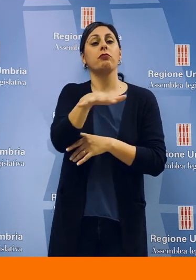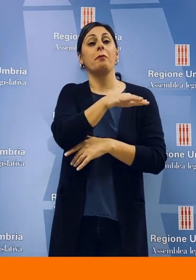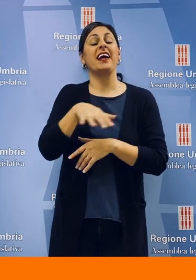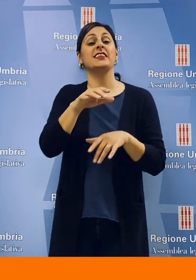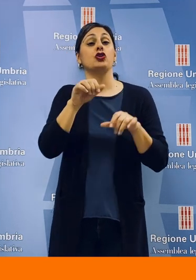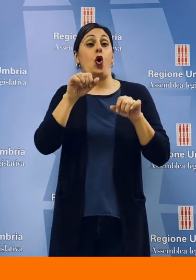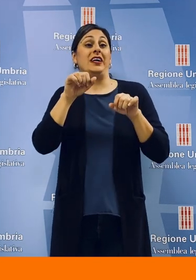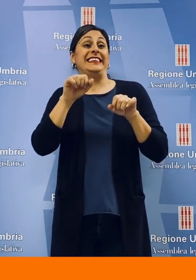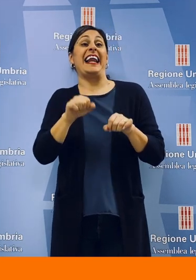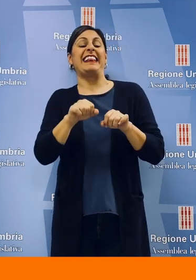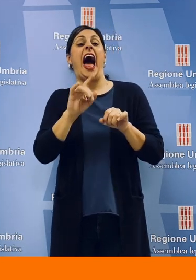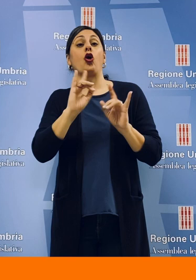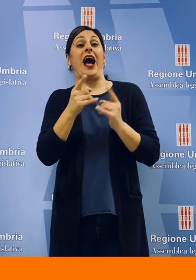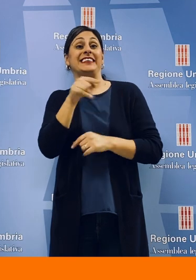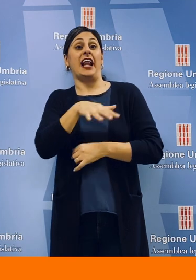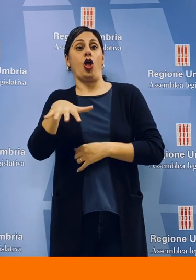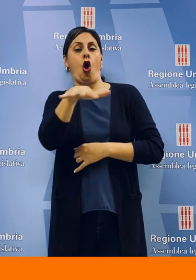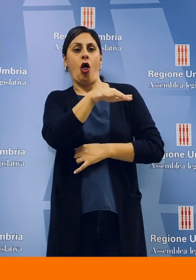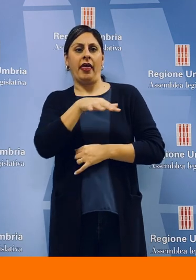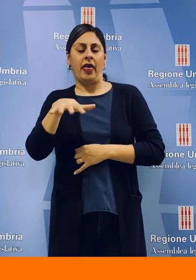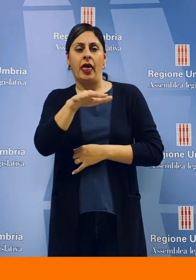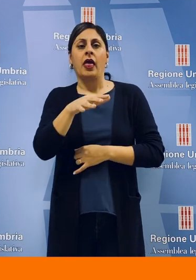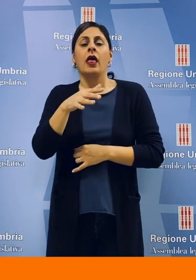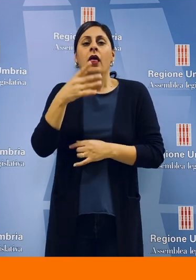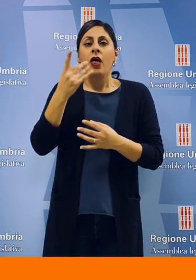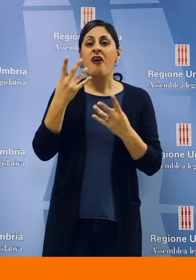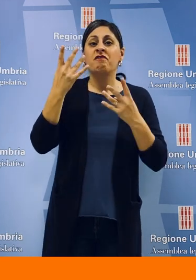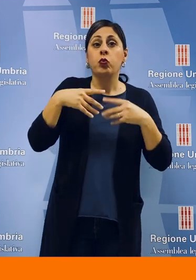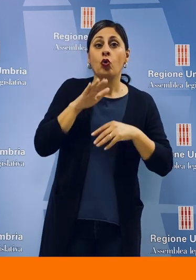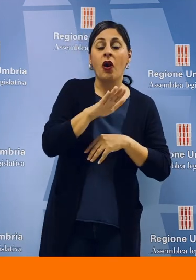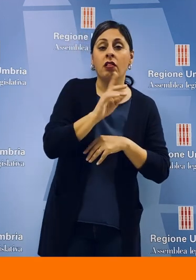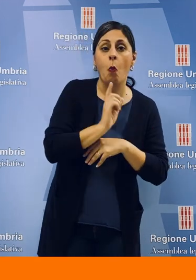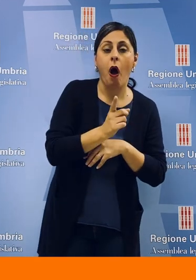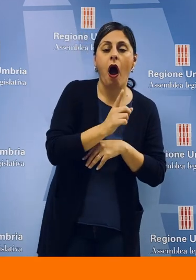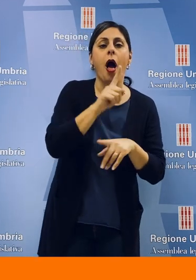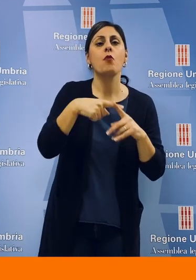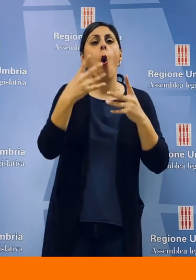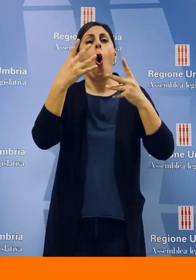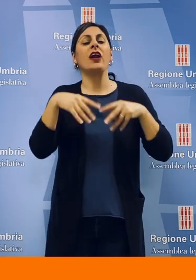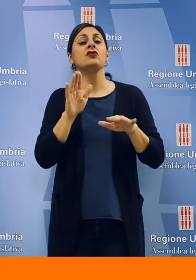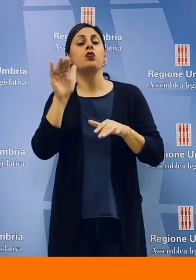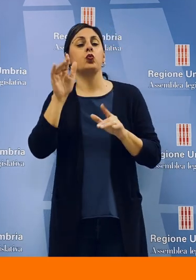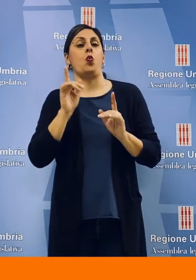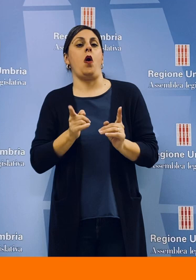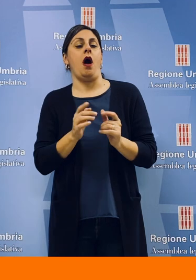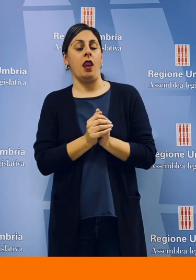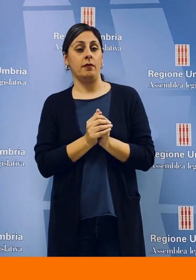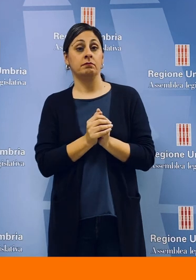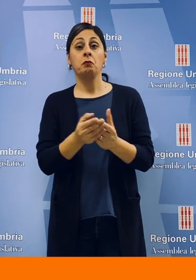conoscere quale destino attende il presidio sanitario castiglionese sia in termini di effettiva funzionalità che